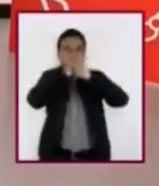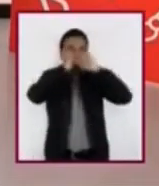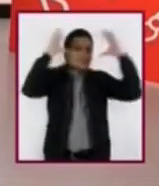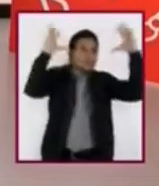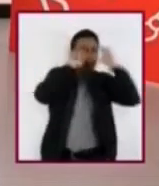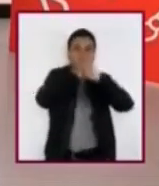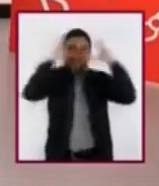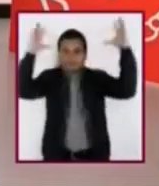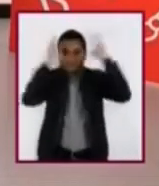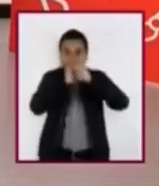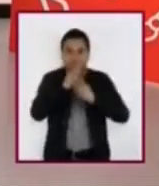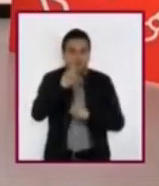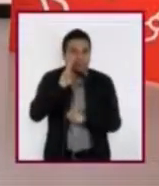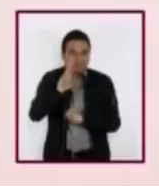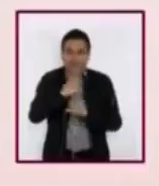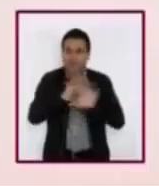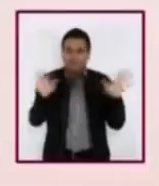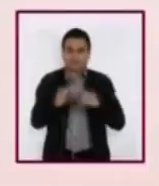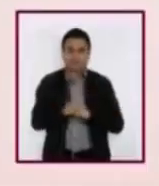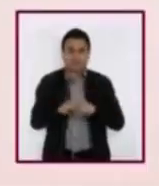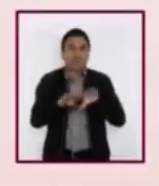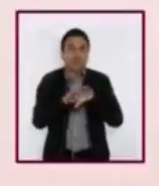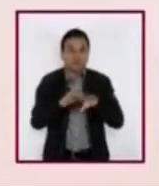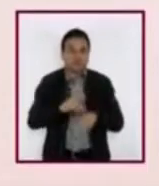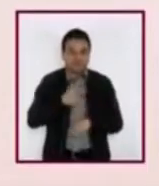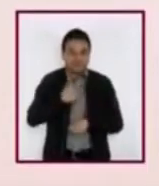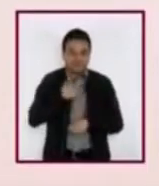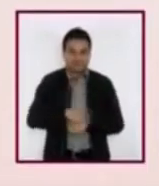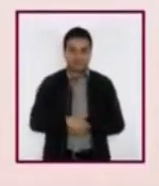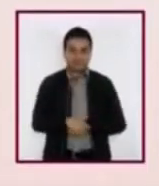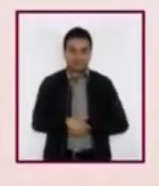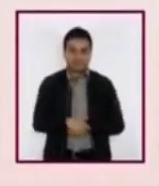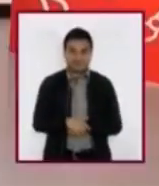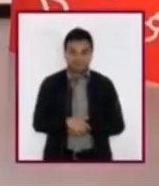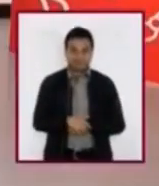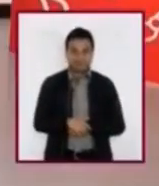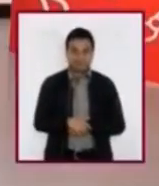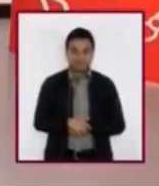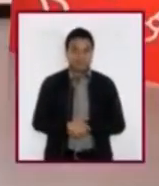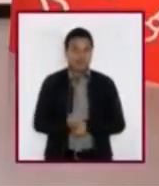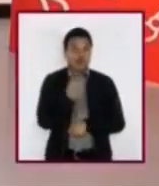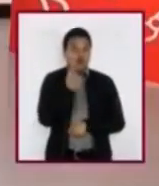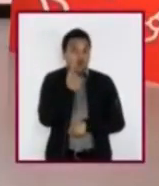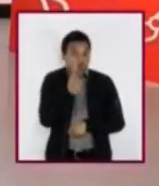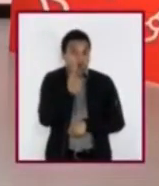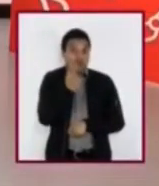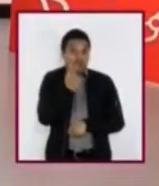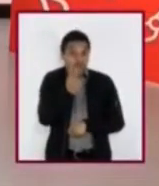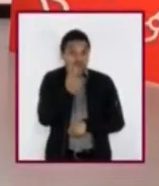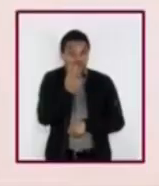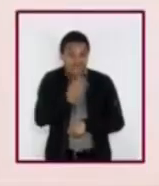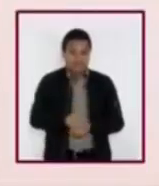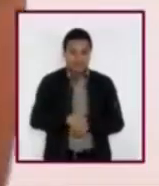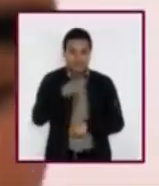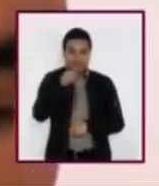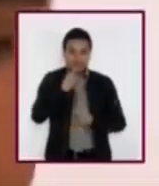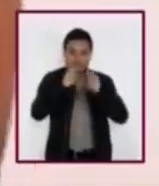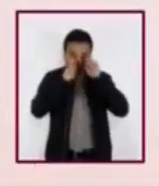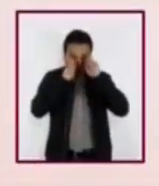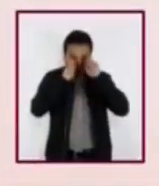atención a lo que les provoca verlas. ¿Listos? A la cuenta de tres, van a empezar a abrir sus ojos muy despacio.